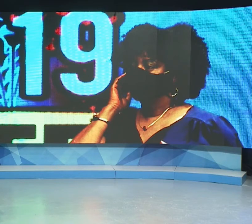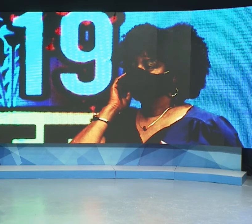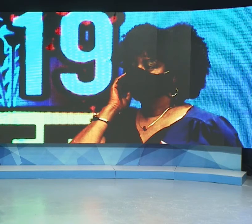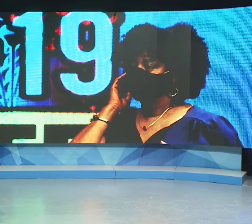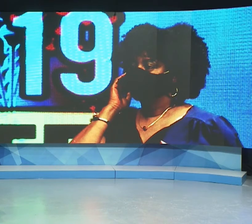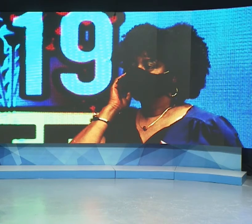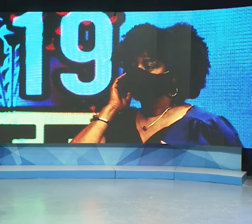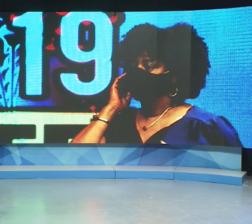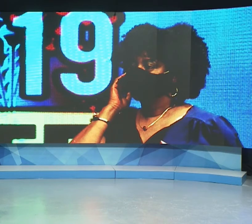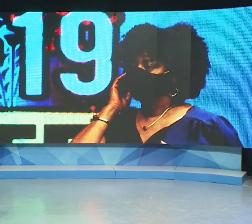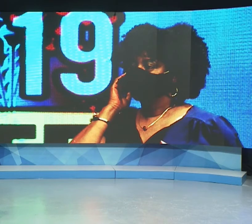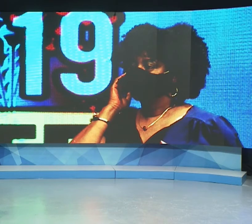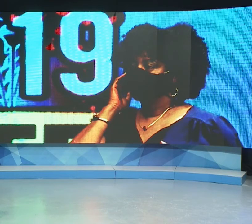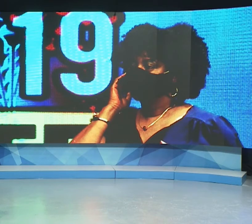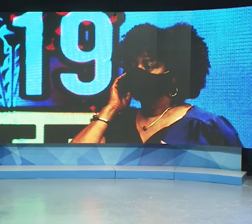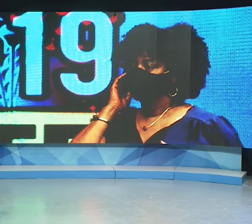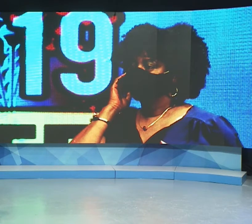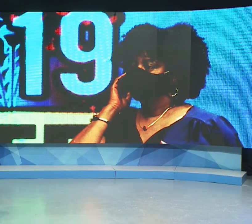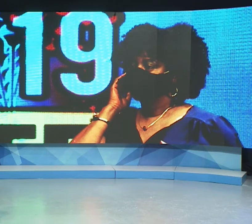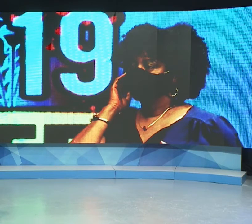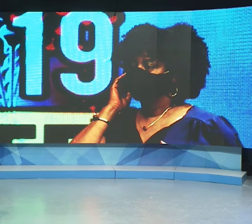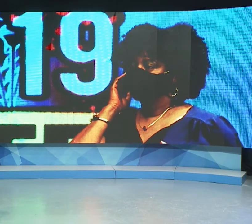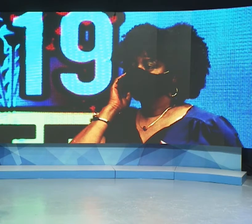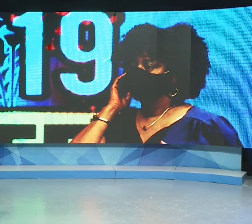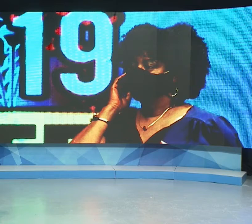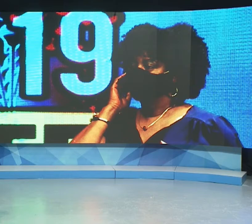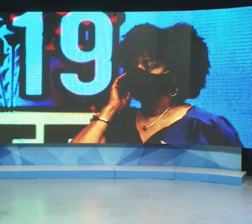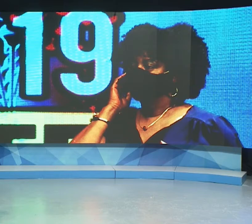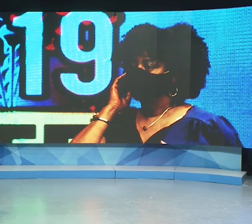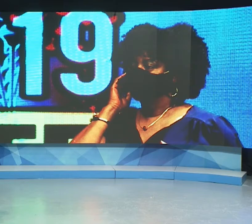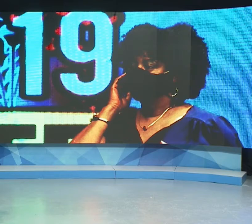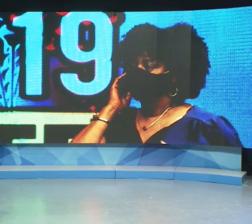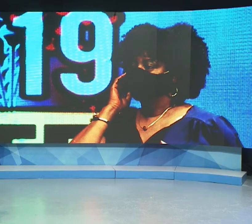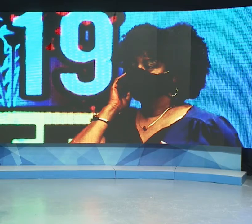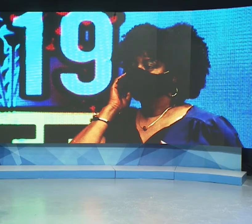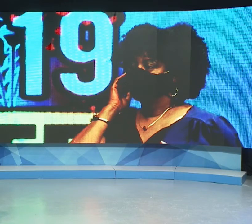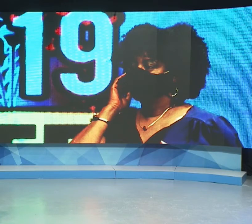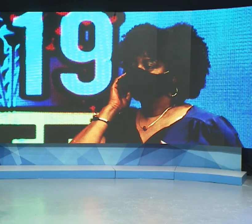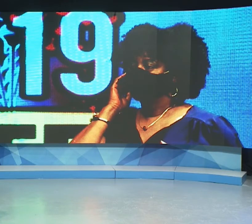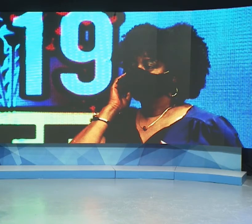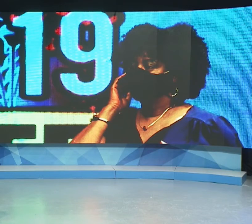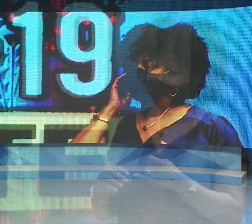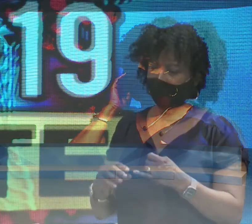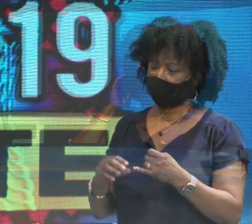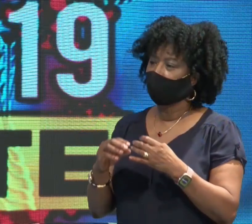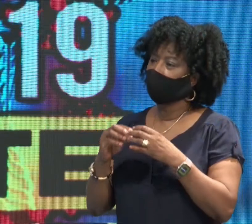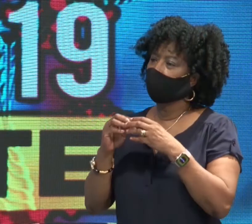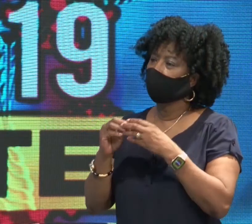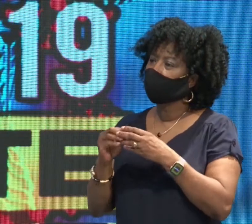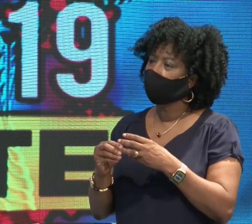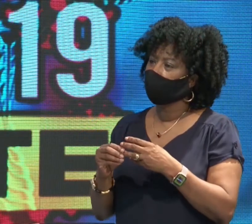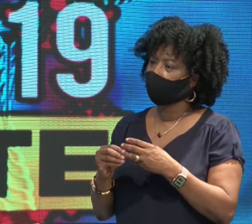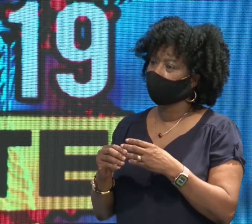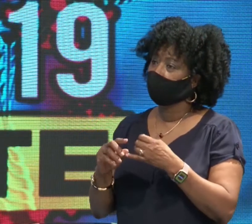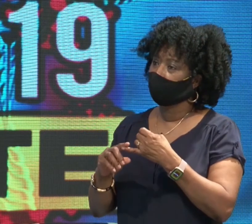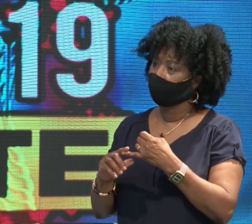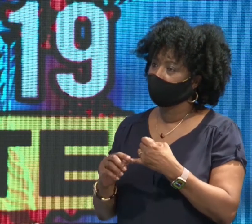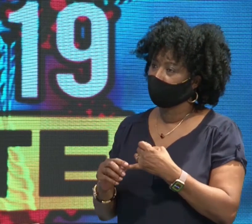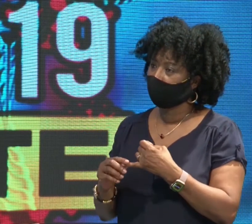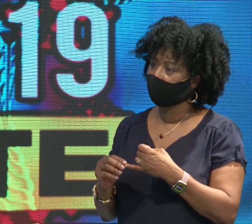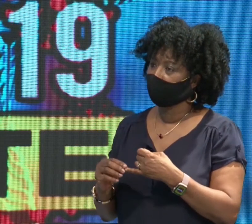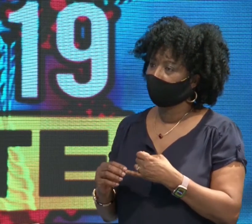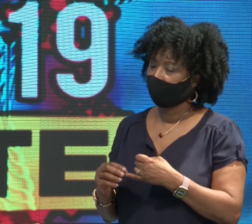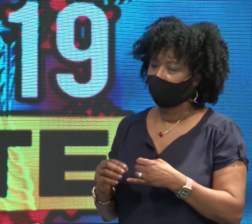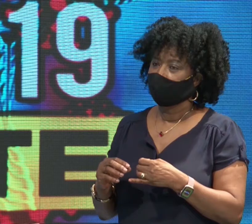die nodig zijn voor de opvang en behandeling van COVID-19 besmette patiënten. We hebben equipment gekocht voor